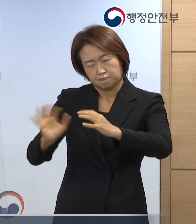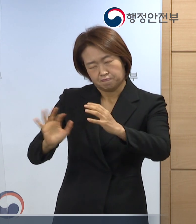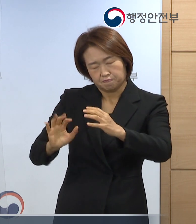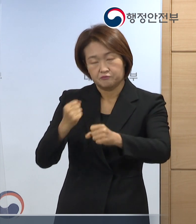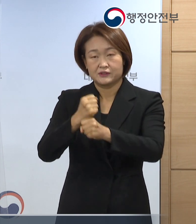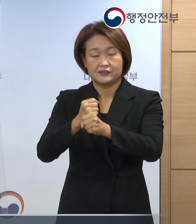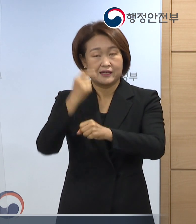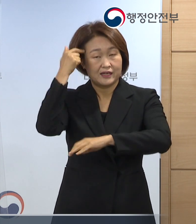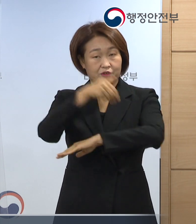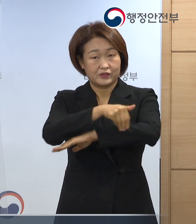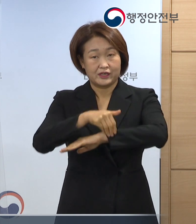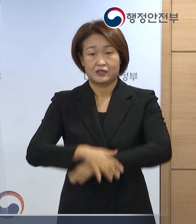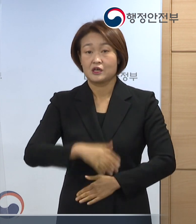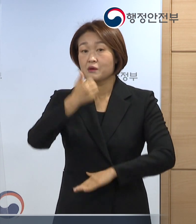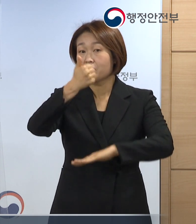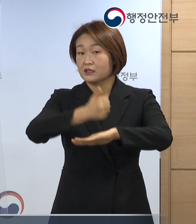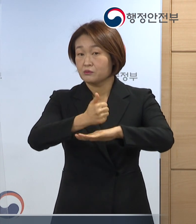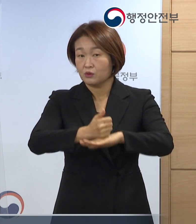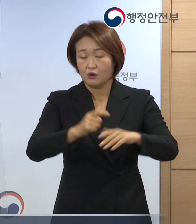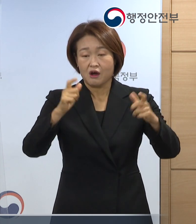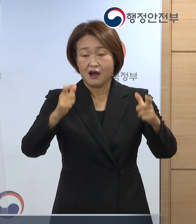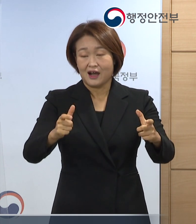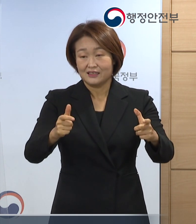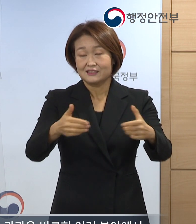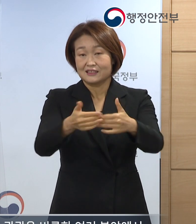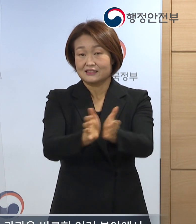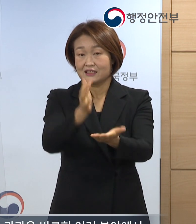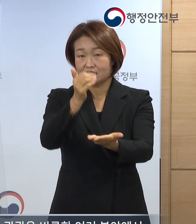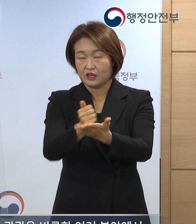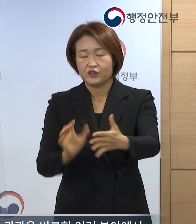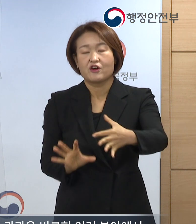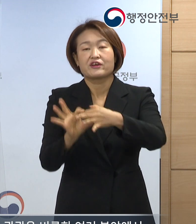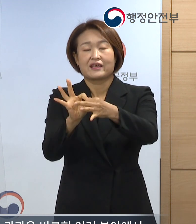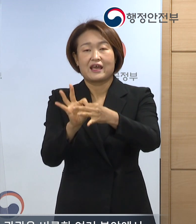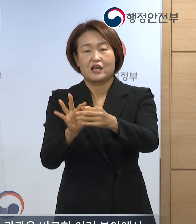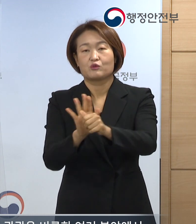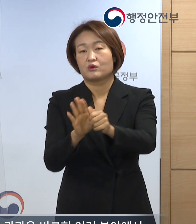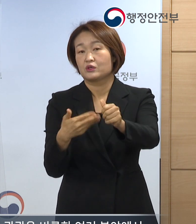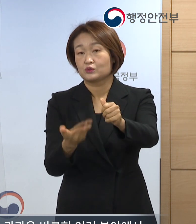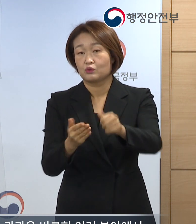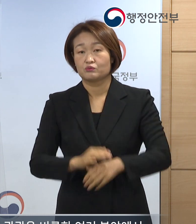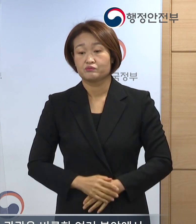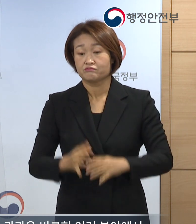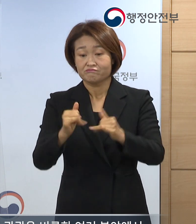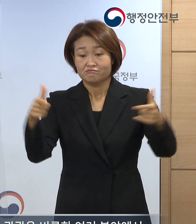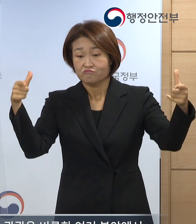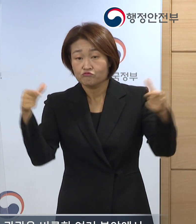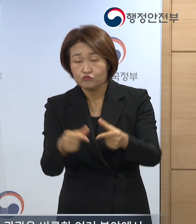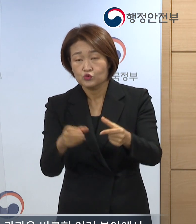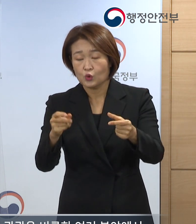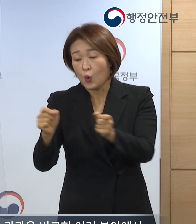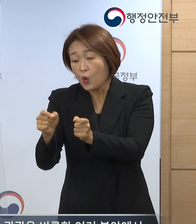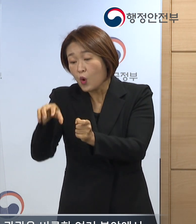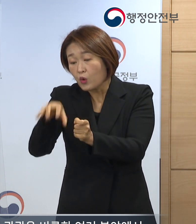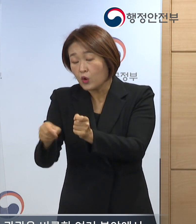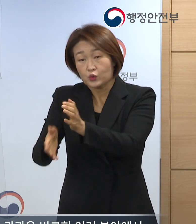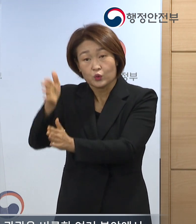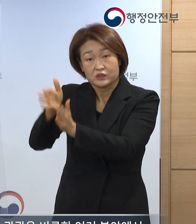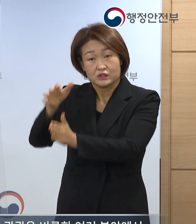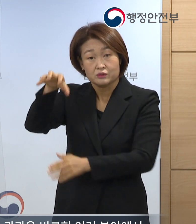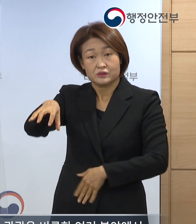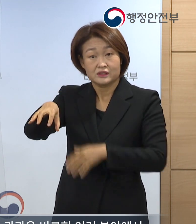마지막으로 자치단체 간 연계협력을 지원하겠습니다. 인구 감소지역과 인근 도시지역이